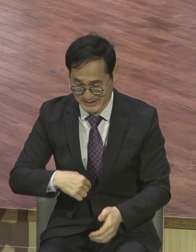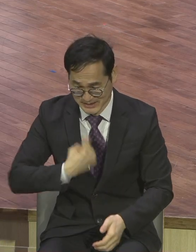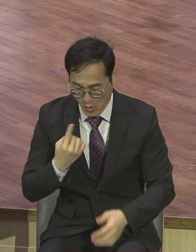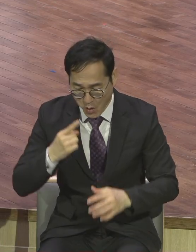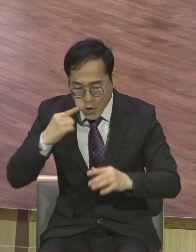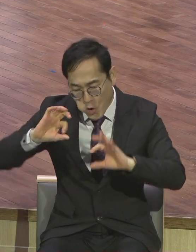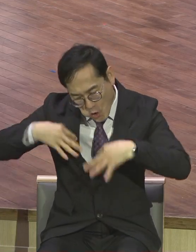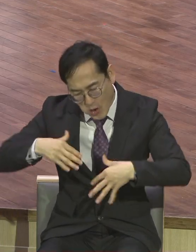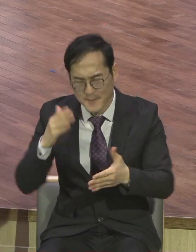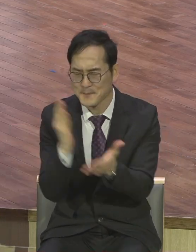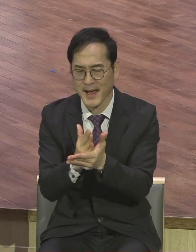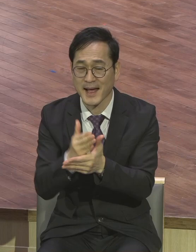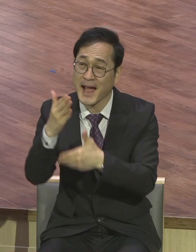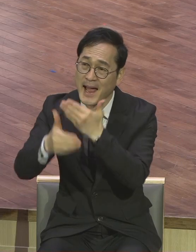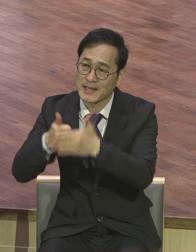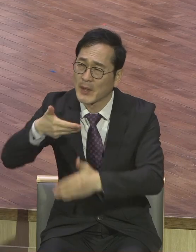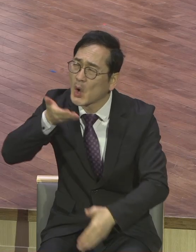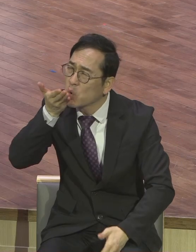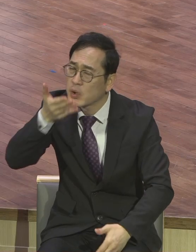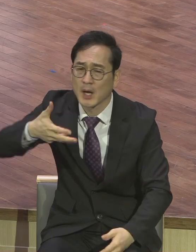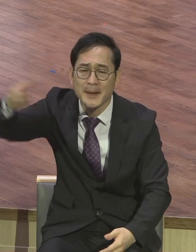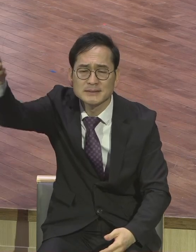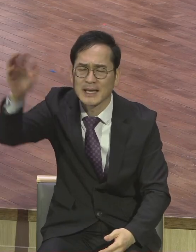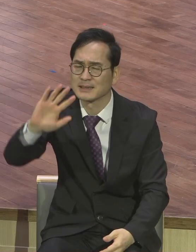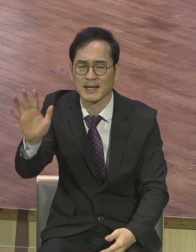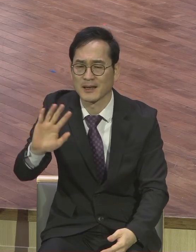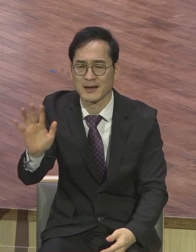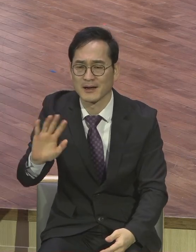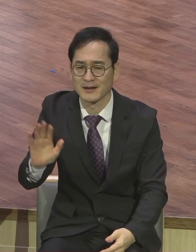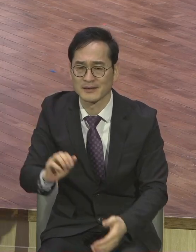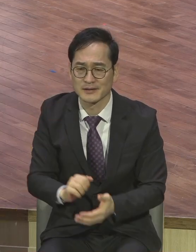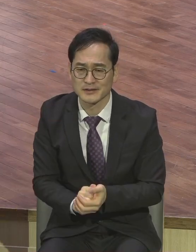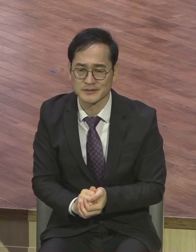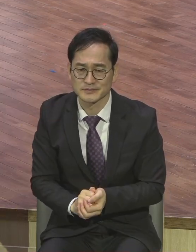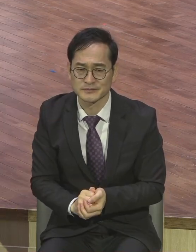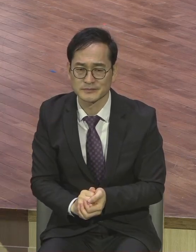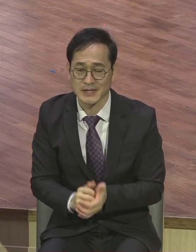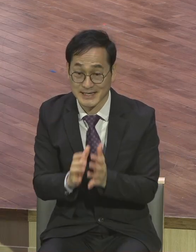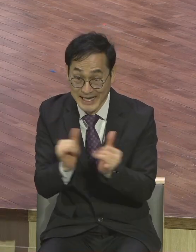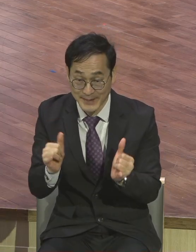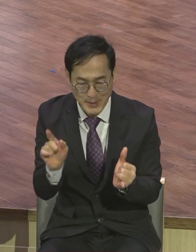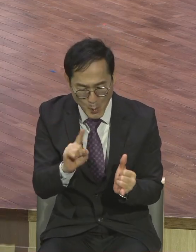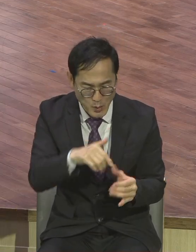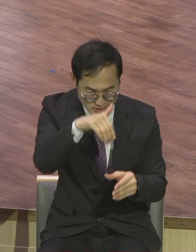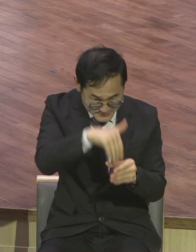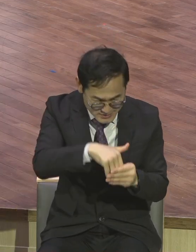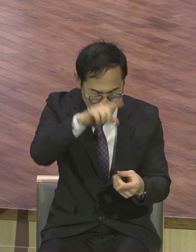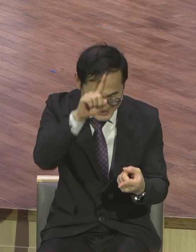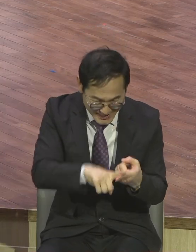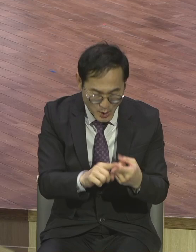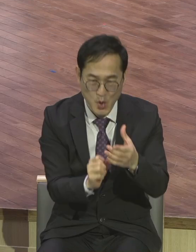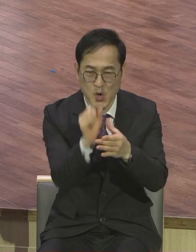하나님은 업신여김을 받지 아니하시나니 사람이 무엇으로 심던지 그대로 거두리라.